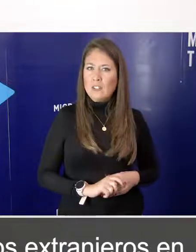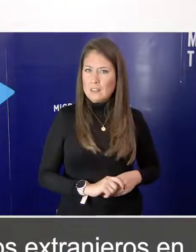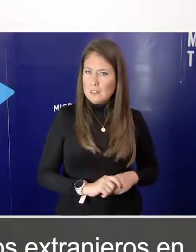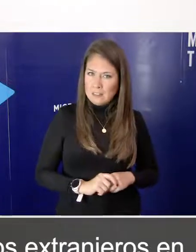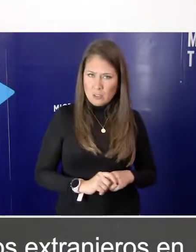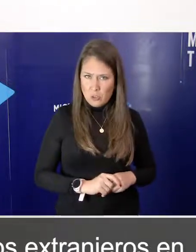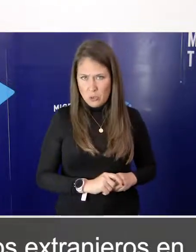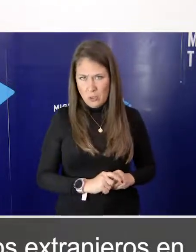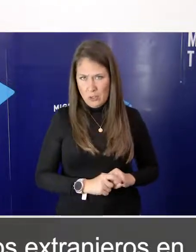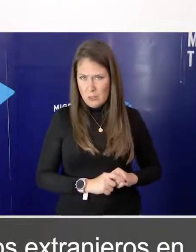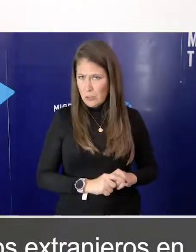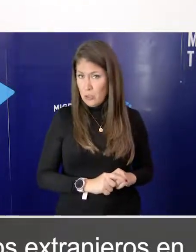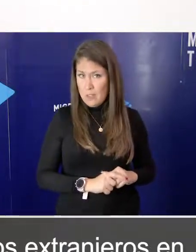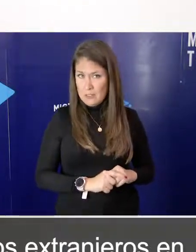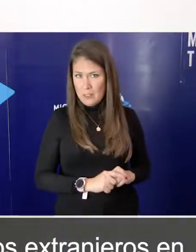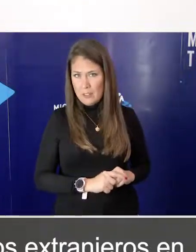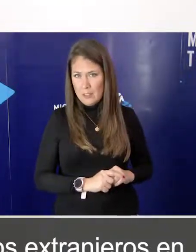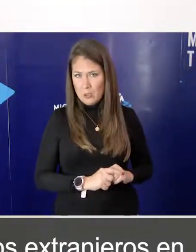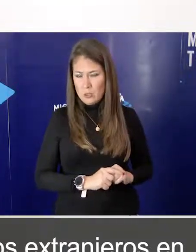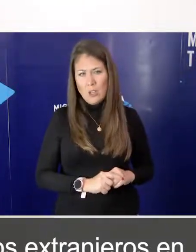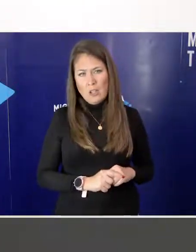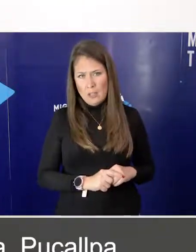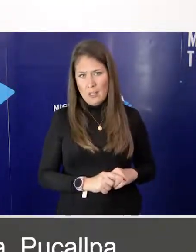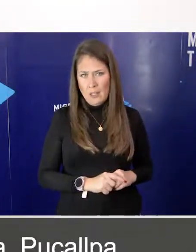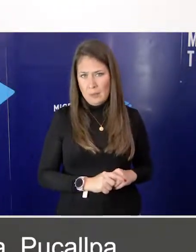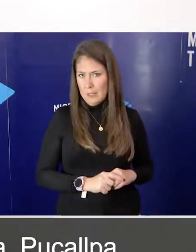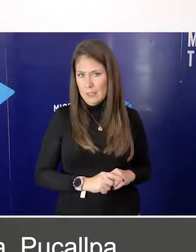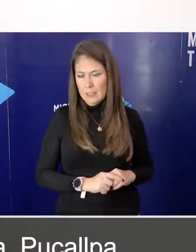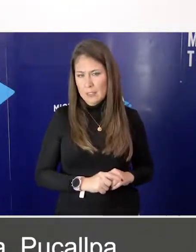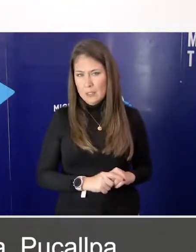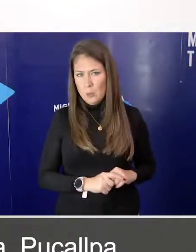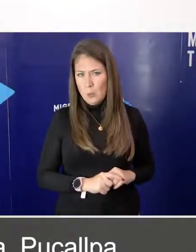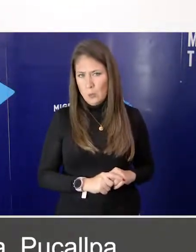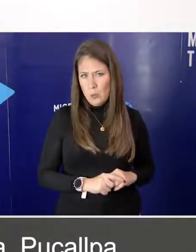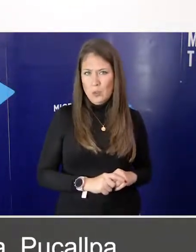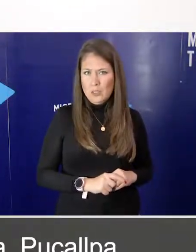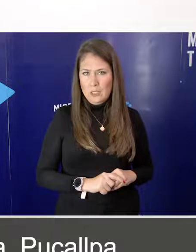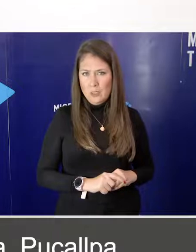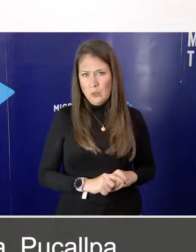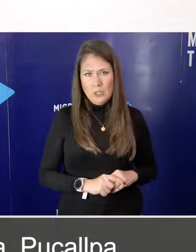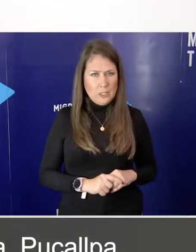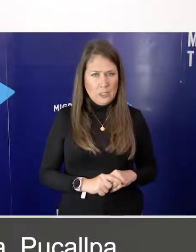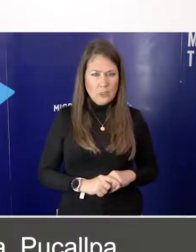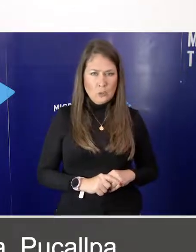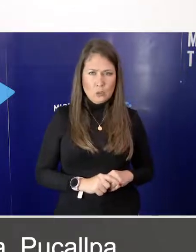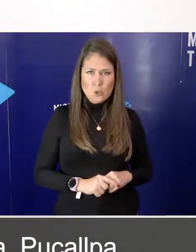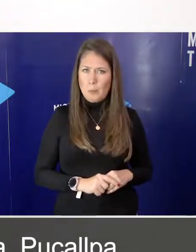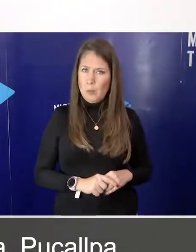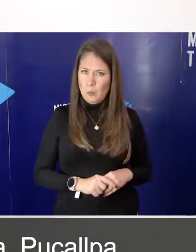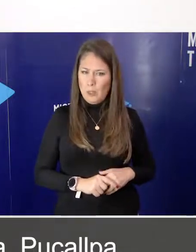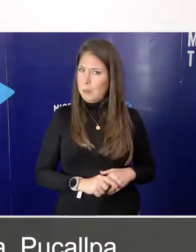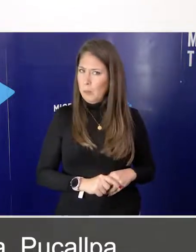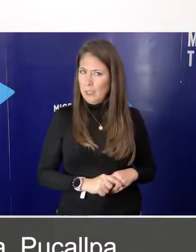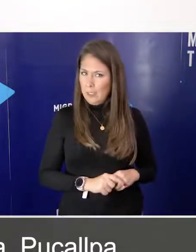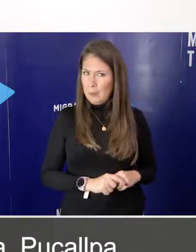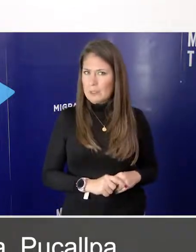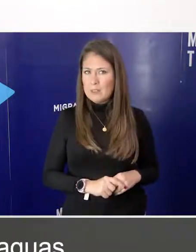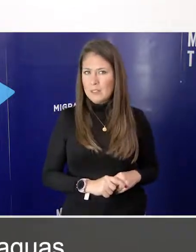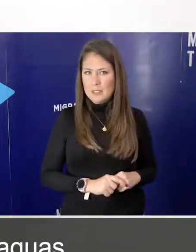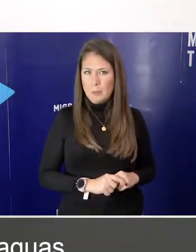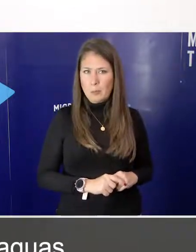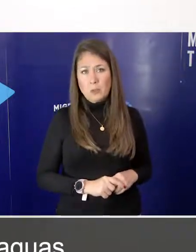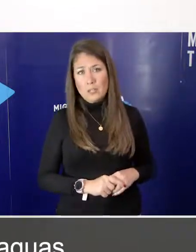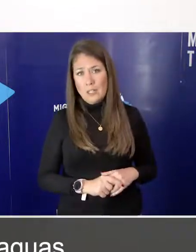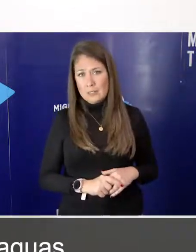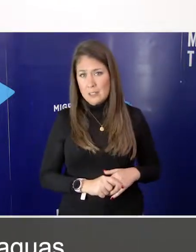136 ciudadanos extranjeros en Cajamarca, Cusco, Hilo, Iquitos, Piura, Pucalpa,